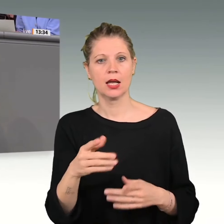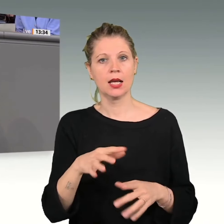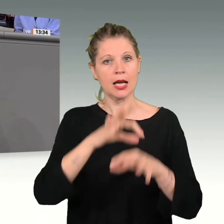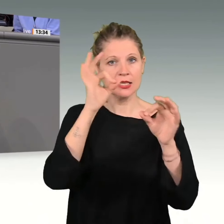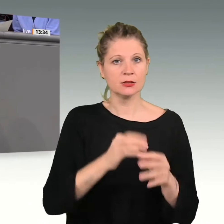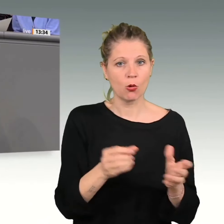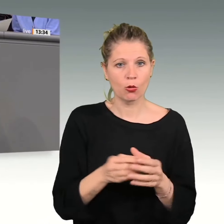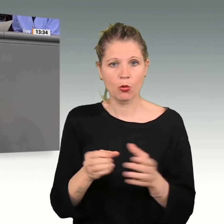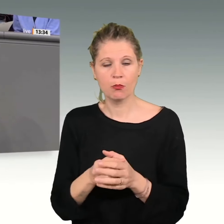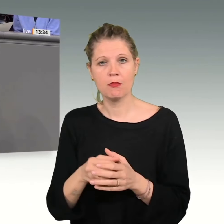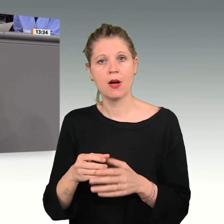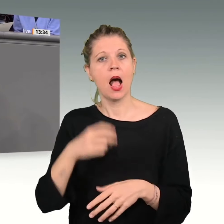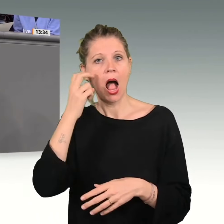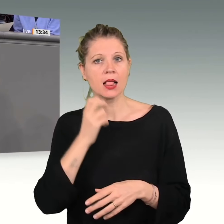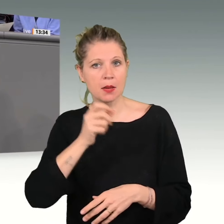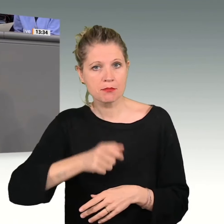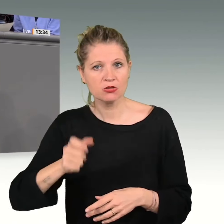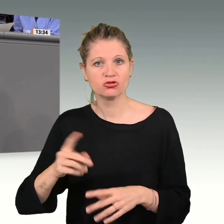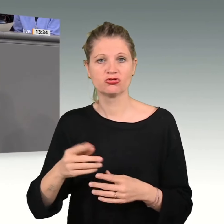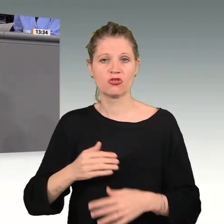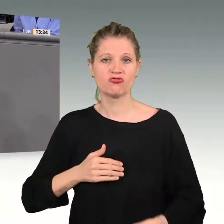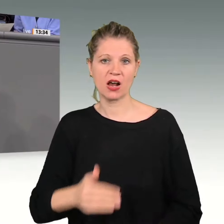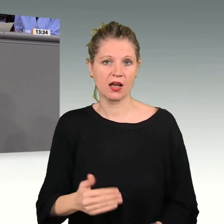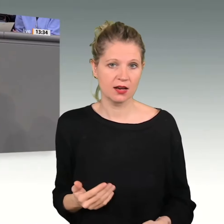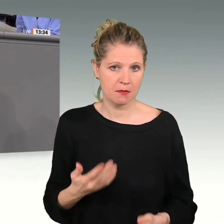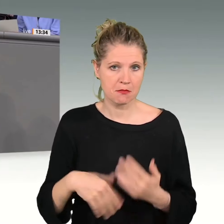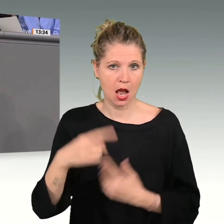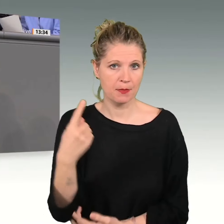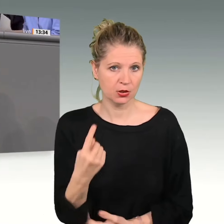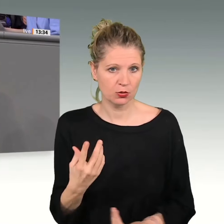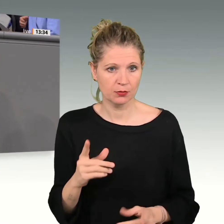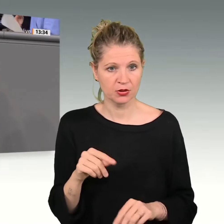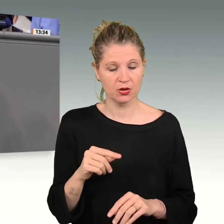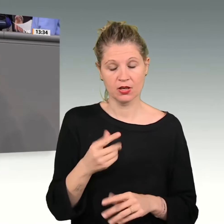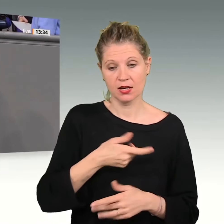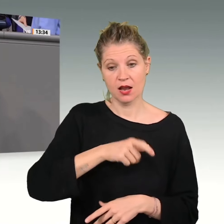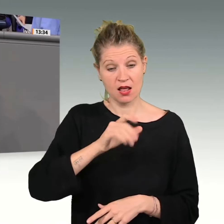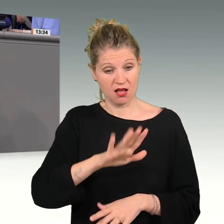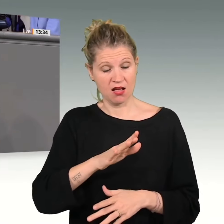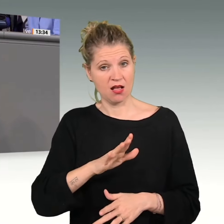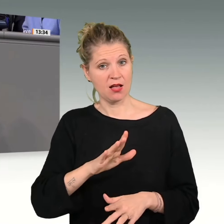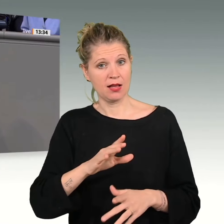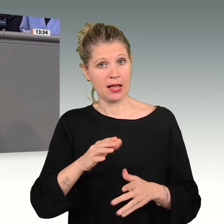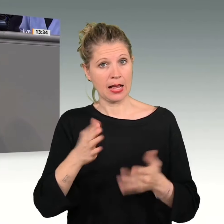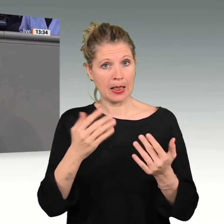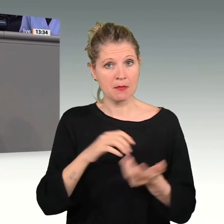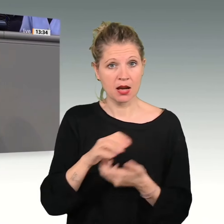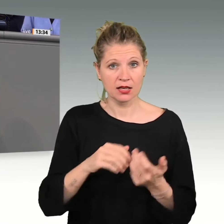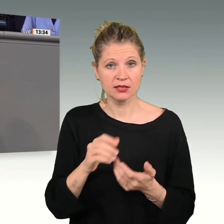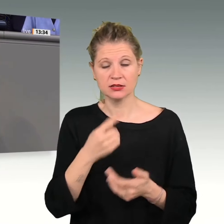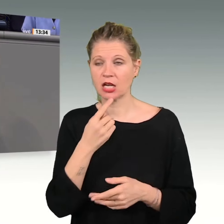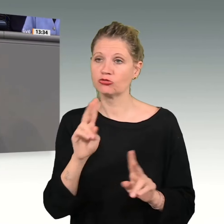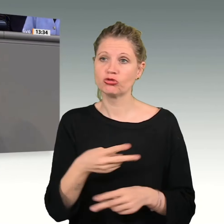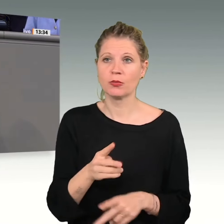Menschen. Die Klimakrise zu leugnen, bedeutet, das Leid von Menschen zu leugnen und den Zusammenbruch von